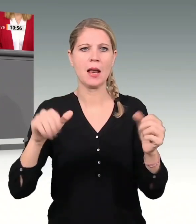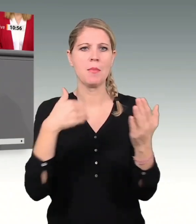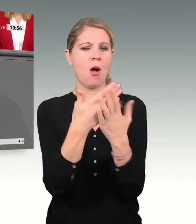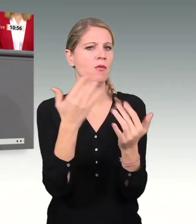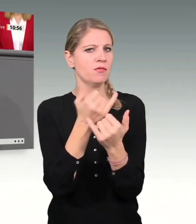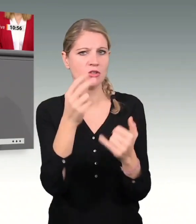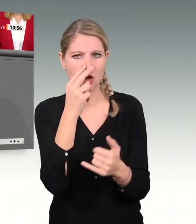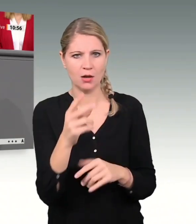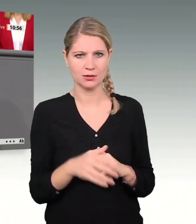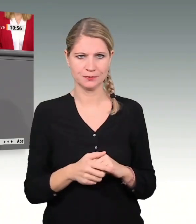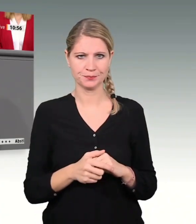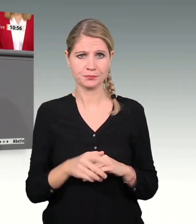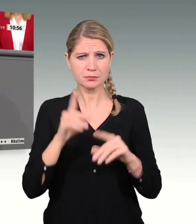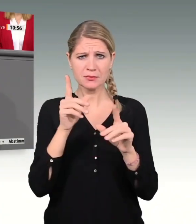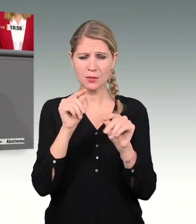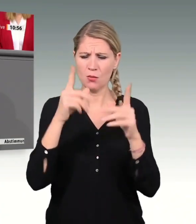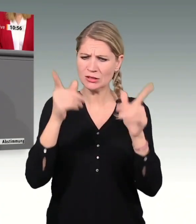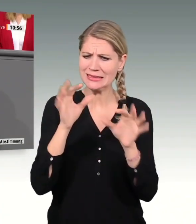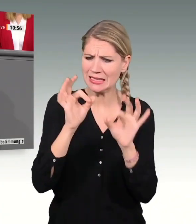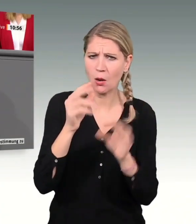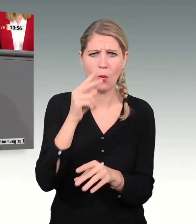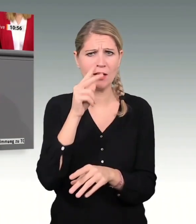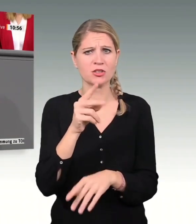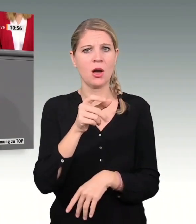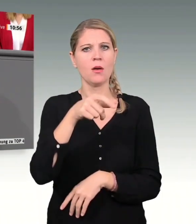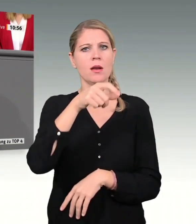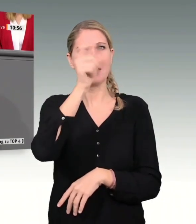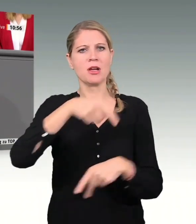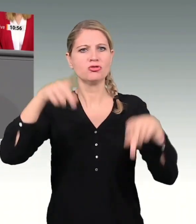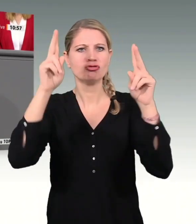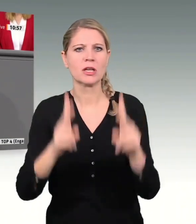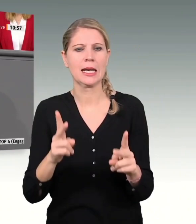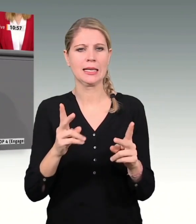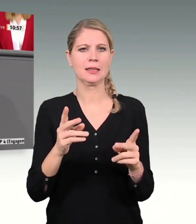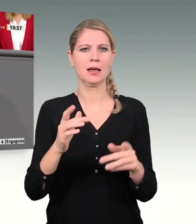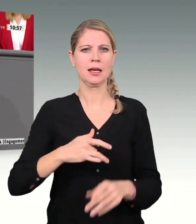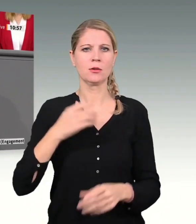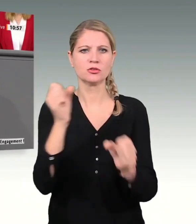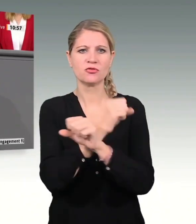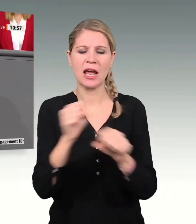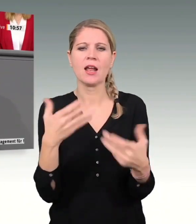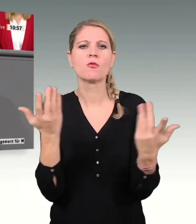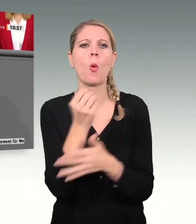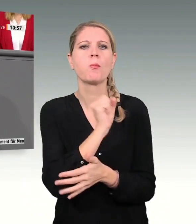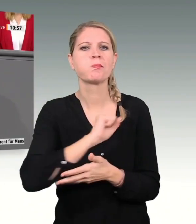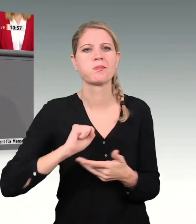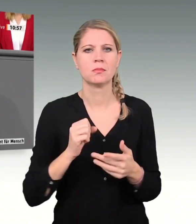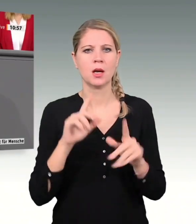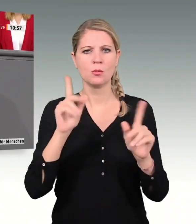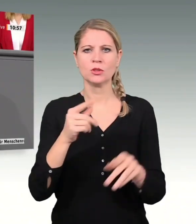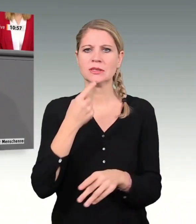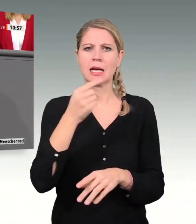Religionsthemen, für ihre vielfältige Unterstützung. Und jetzt geht es darum, gemeinsam uns stark zu machen für das Menschenrecht auf